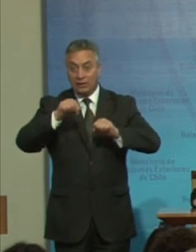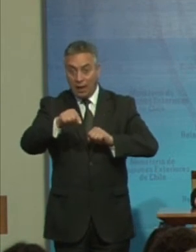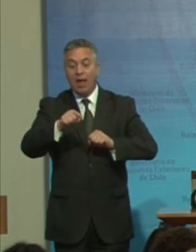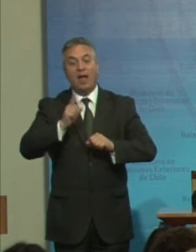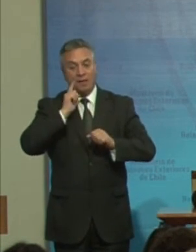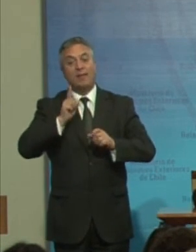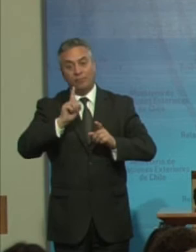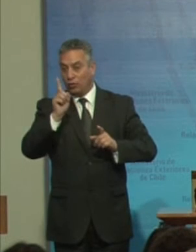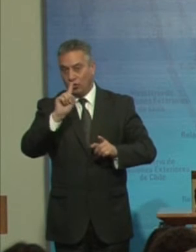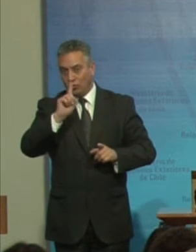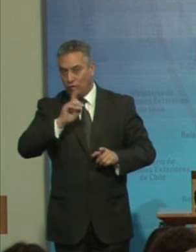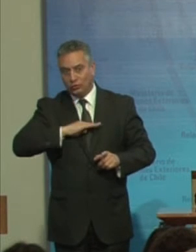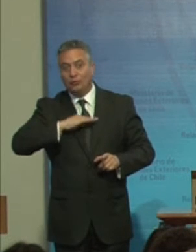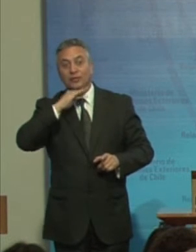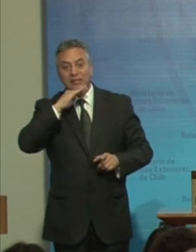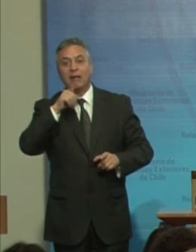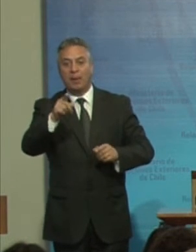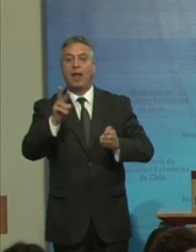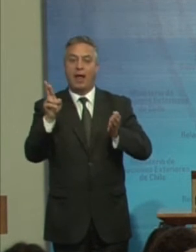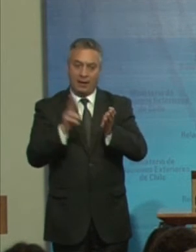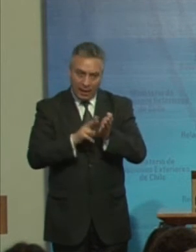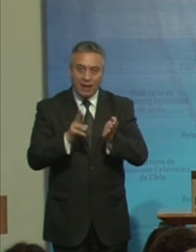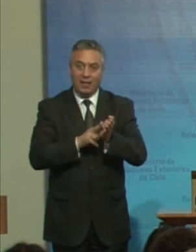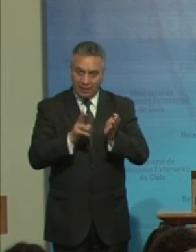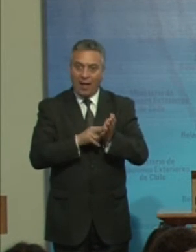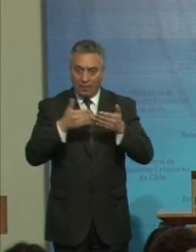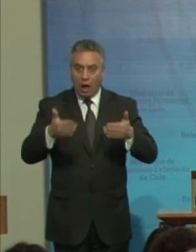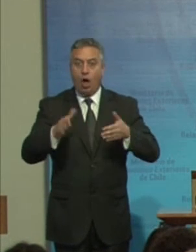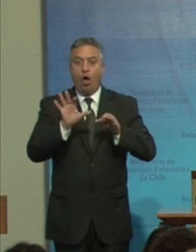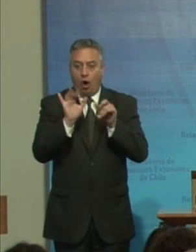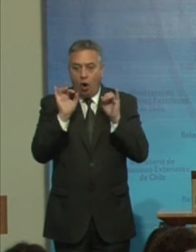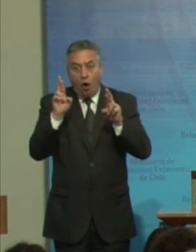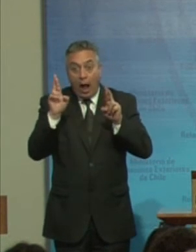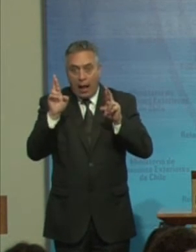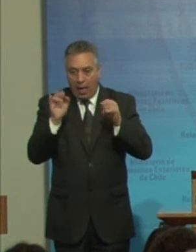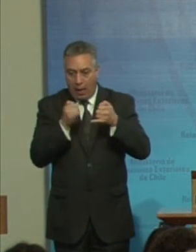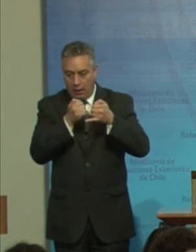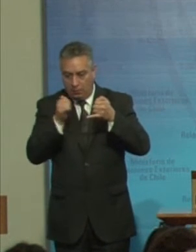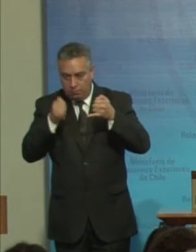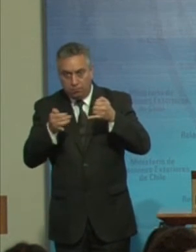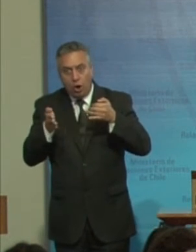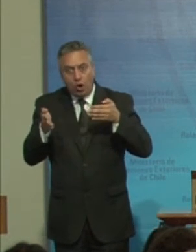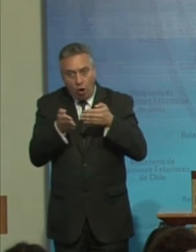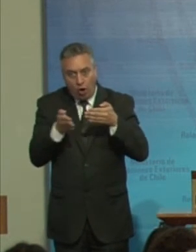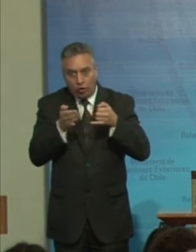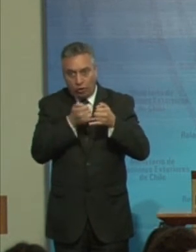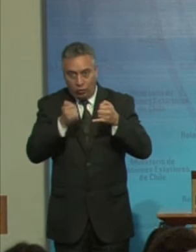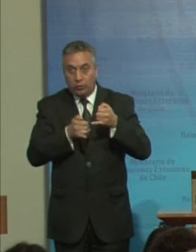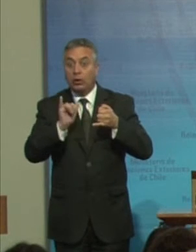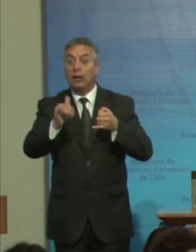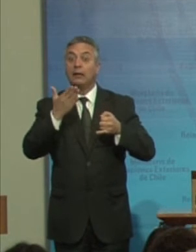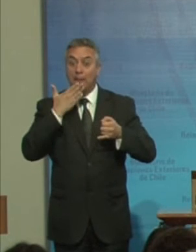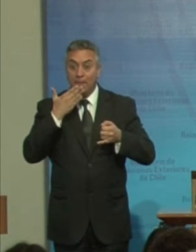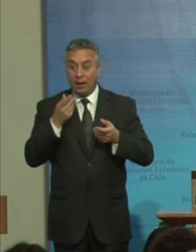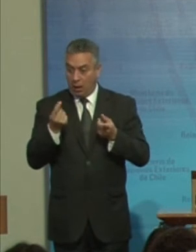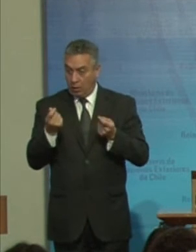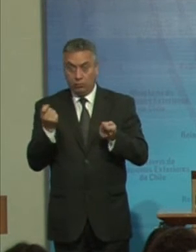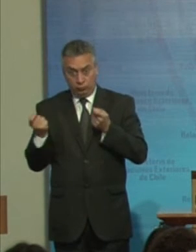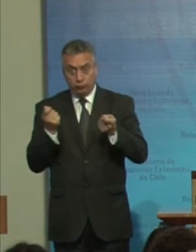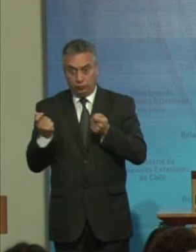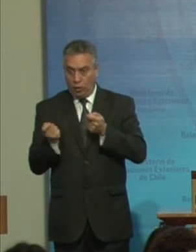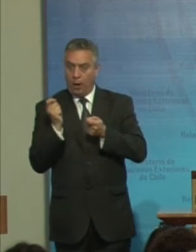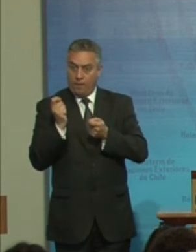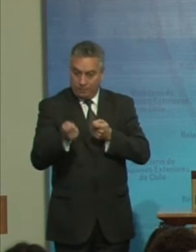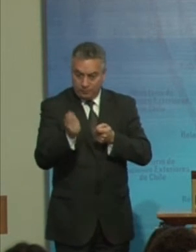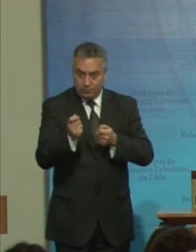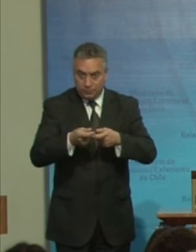una realidad En ese proceso Ojalá De mediano plazo Sino que también Los recursos Económicos Para el financiamiento De las